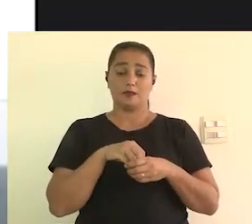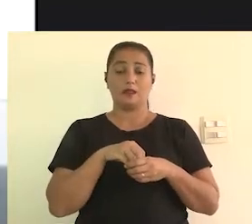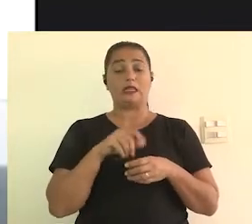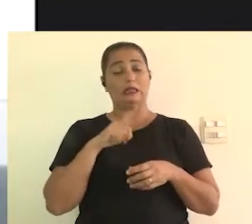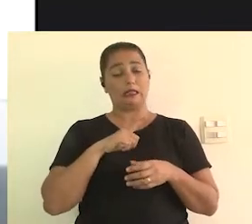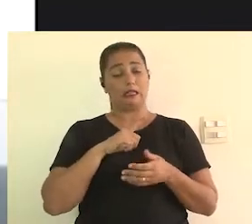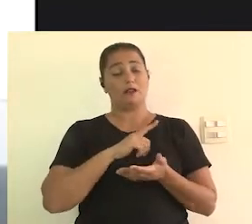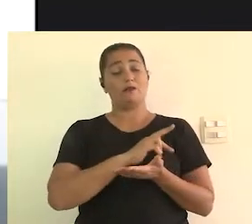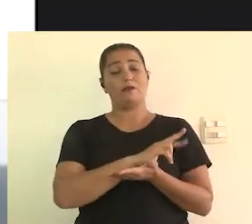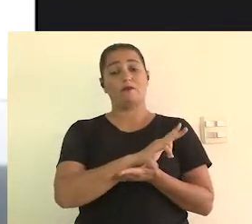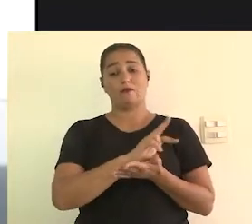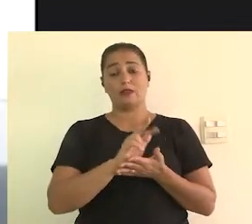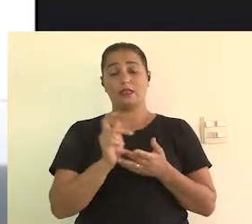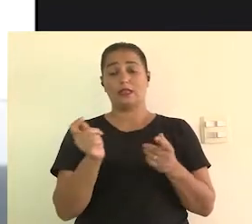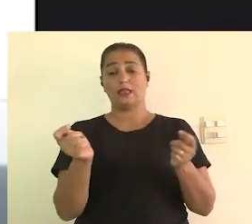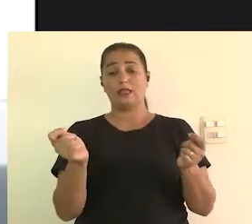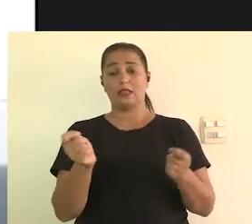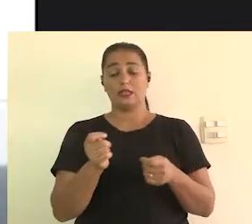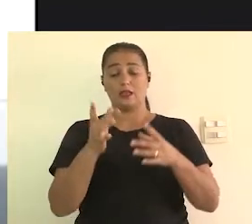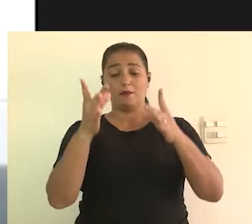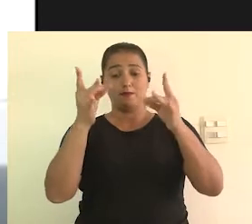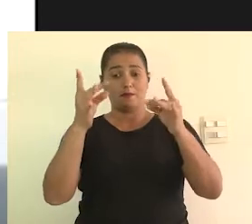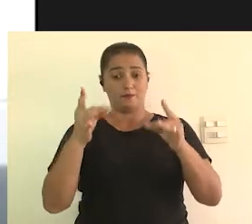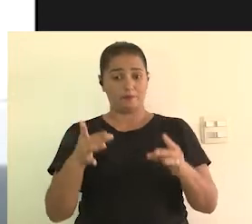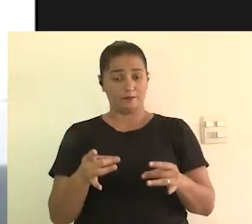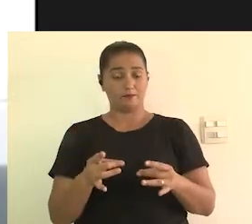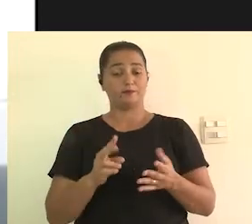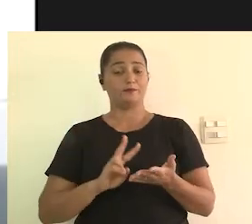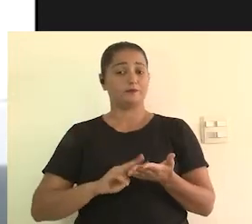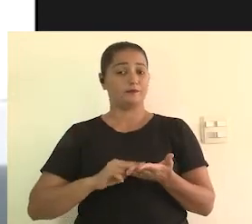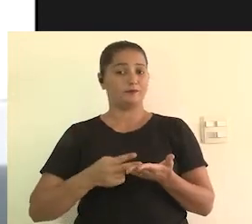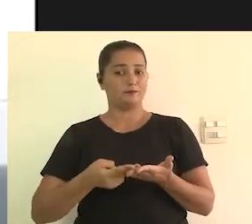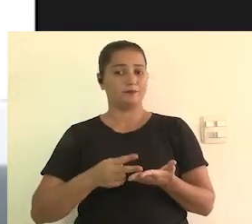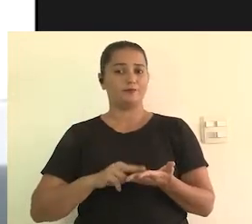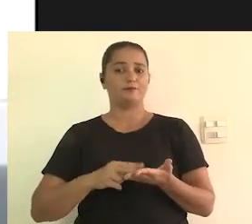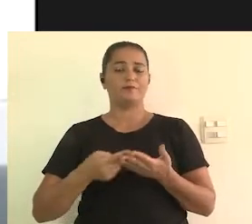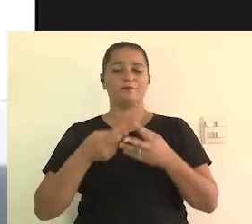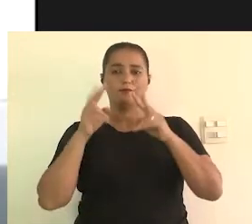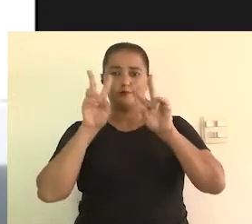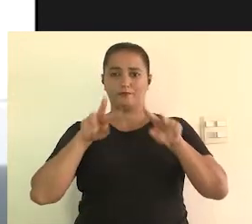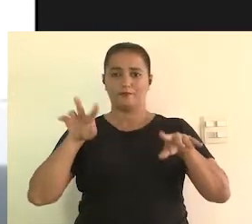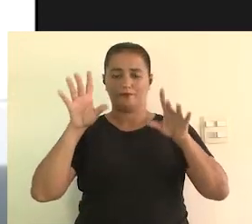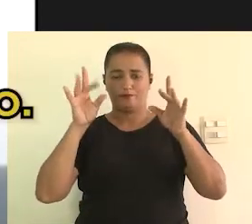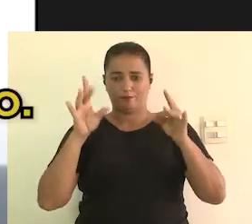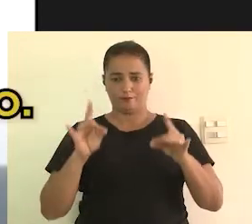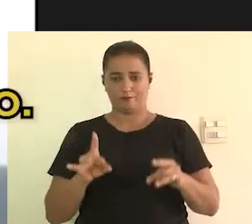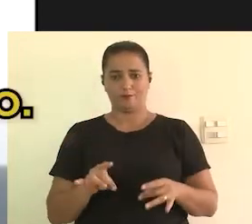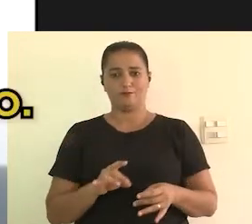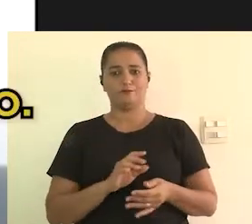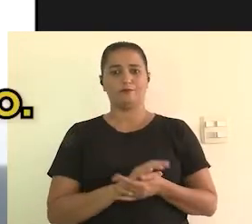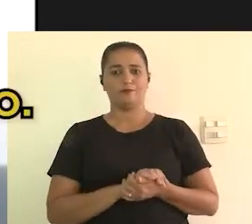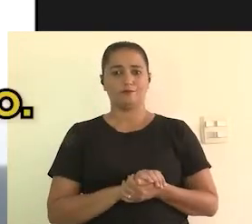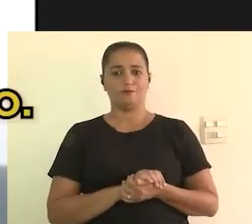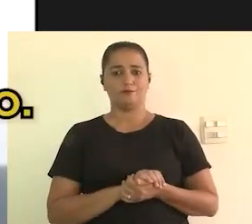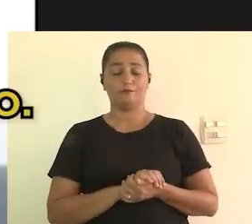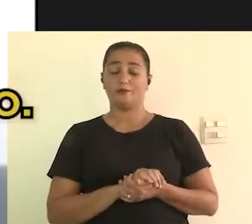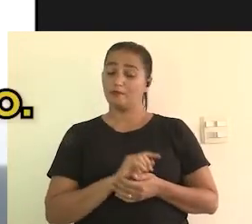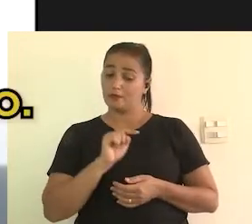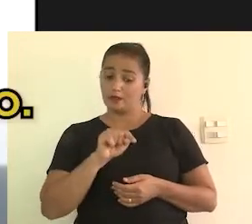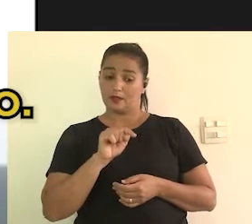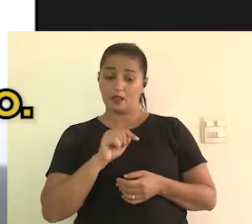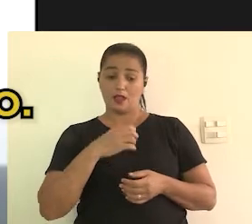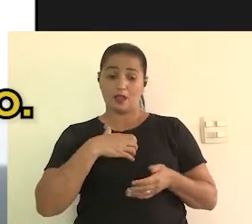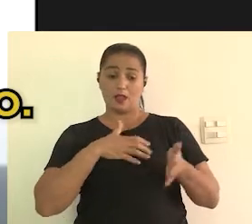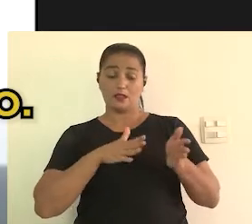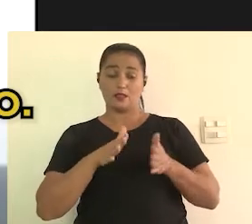os elementos que compõem esse ambiente, então, é uma infinidade de possibilidades dentro dessa tradução